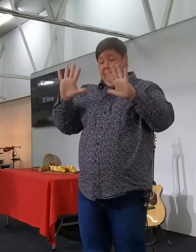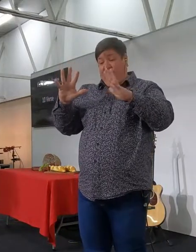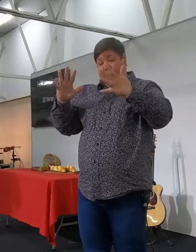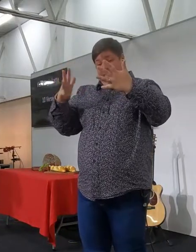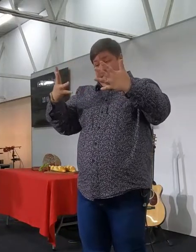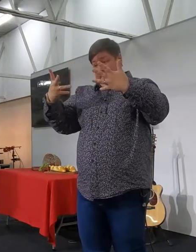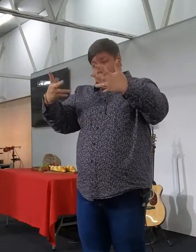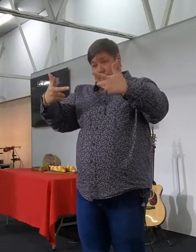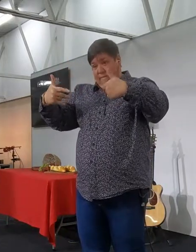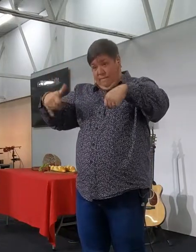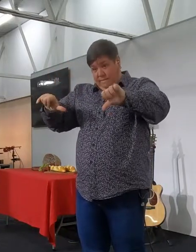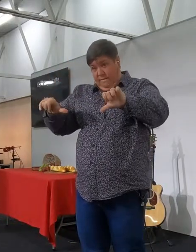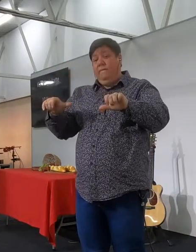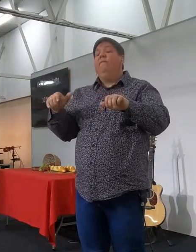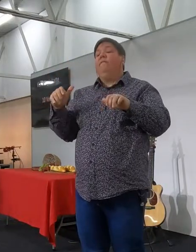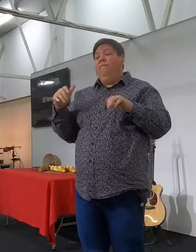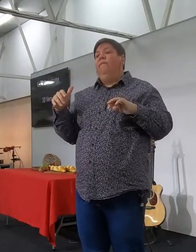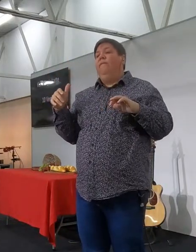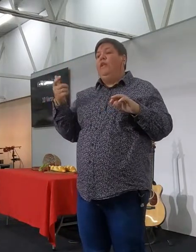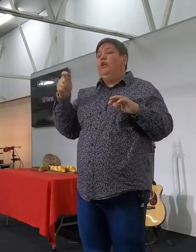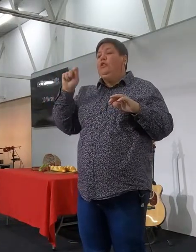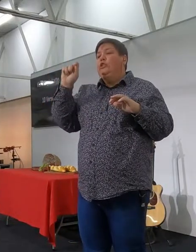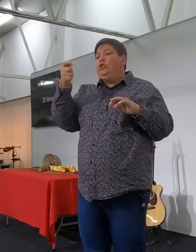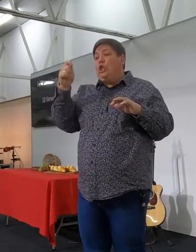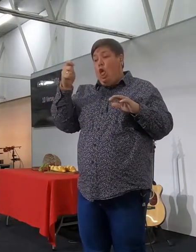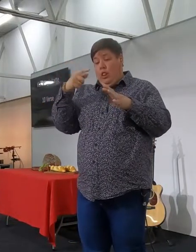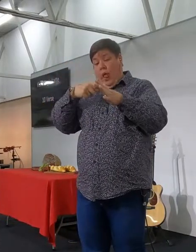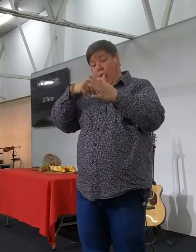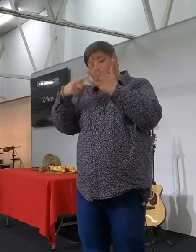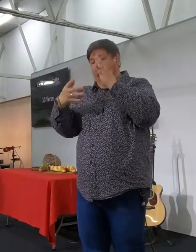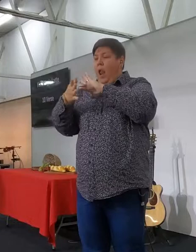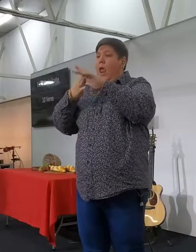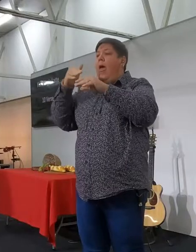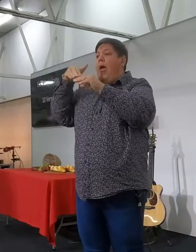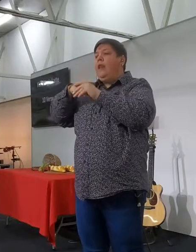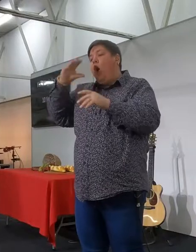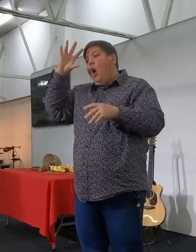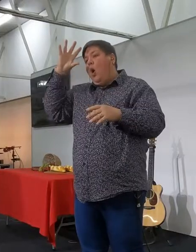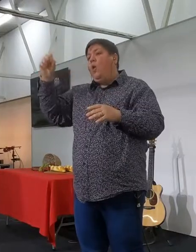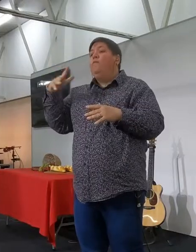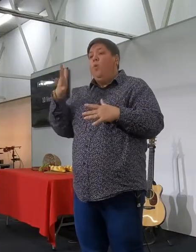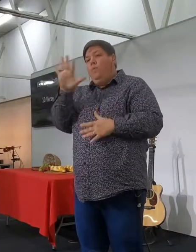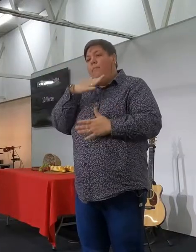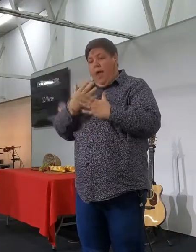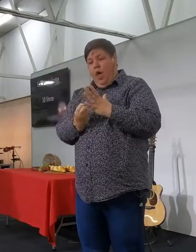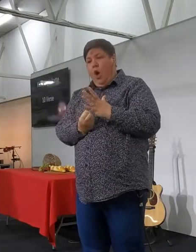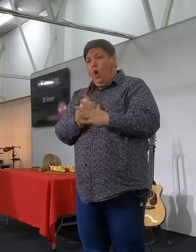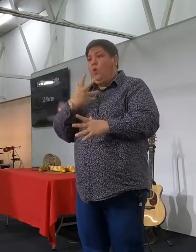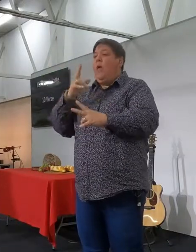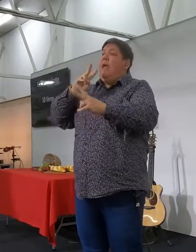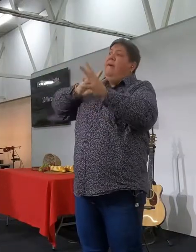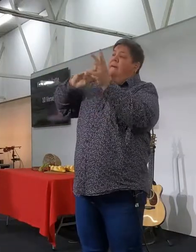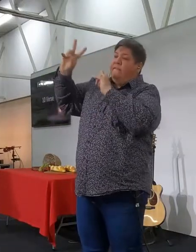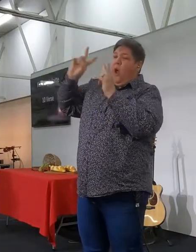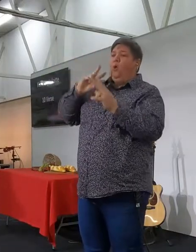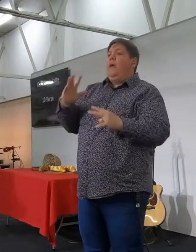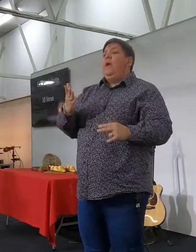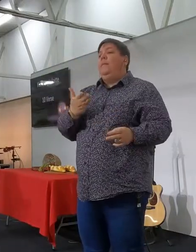dit is een vers wat sleetel is in ons geloof, wat vir ons gaan help om dieper te groei in ons verhouding met die vader, maar ek gaan vir ons uitdag,